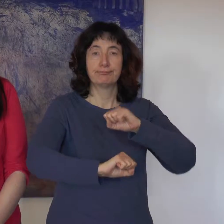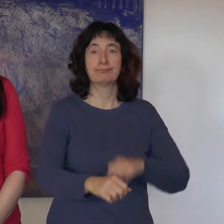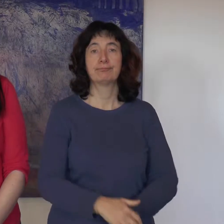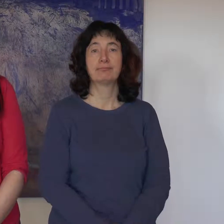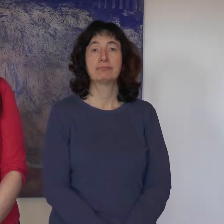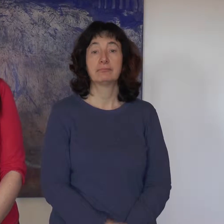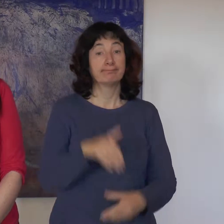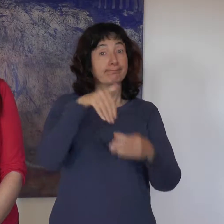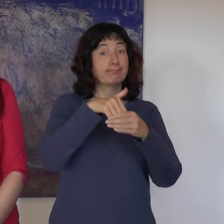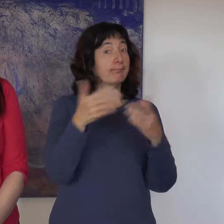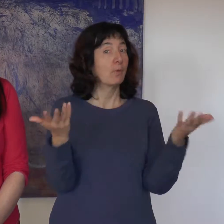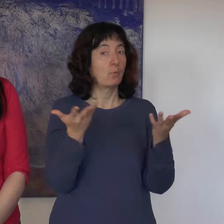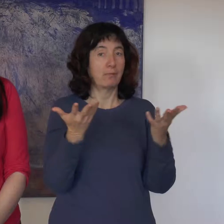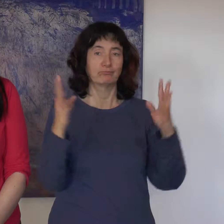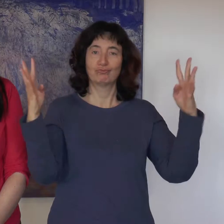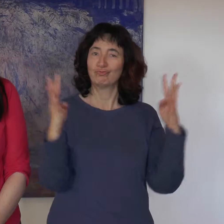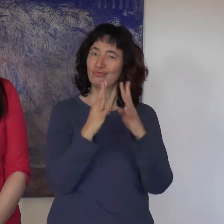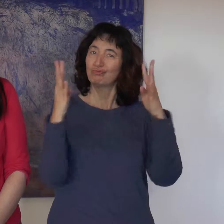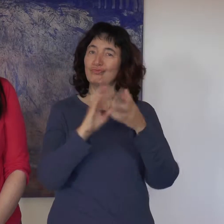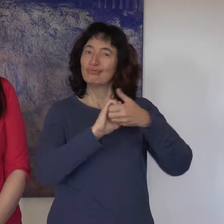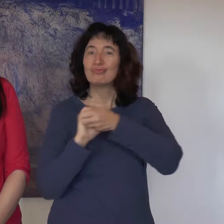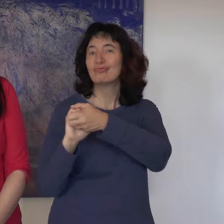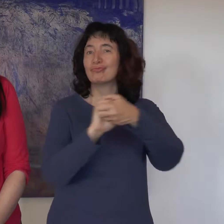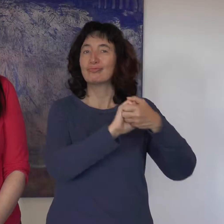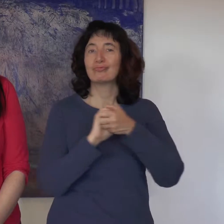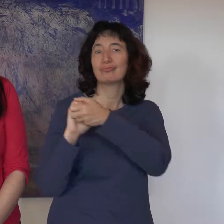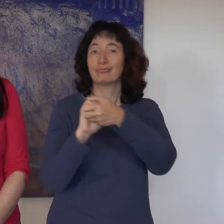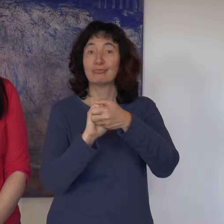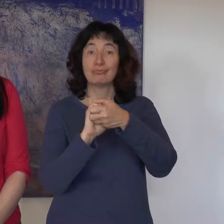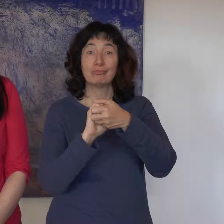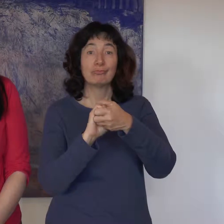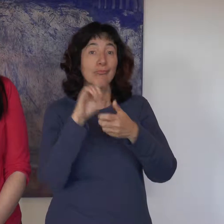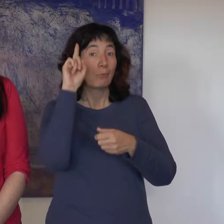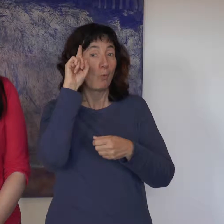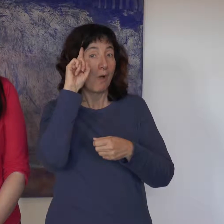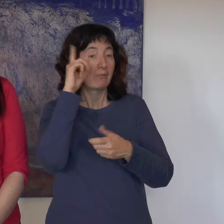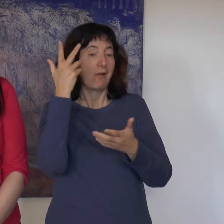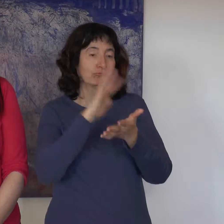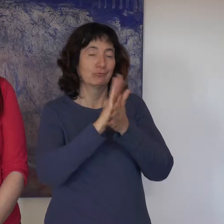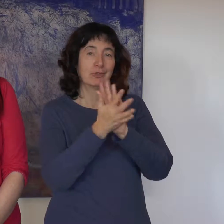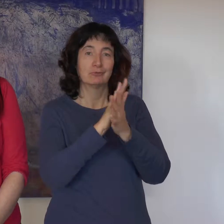Ce sont des rencontres conviviales qui permettent de découvrir l'association,